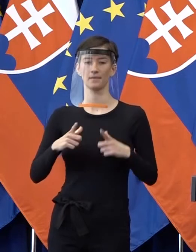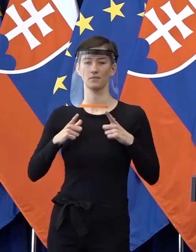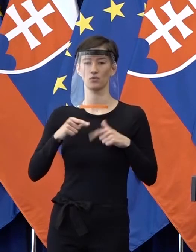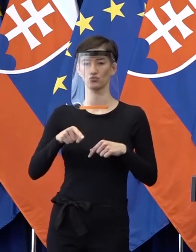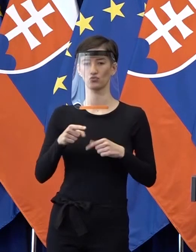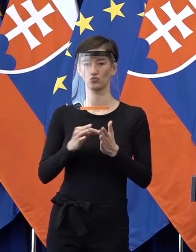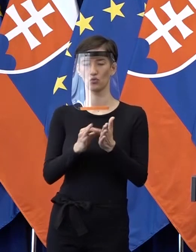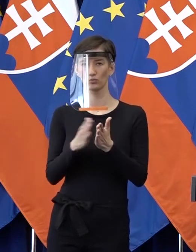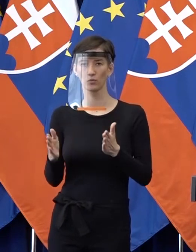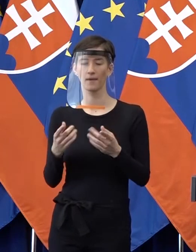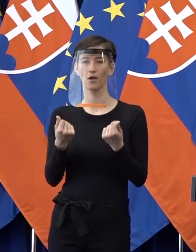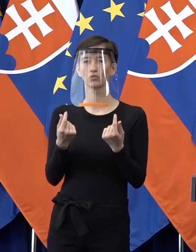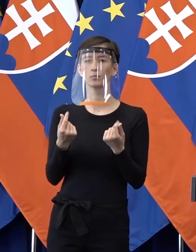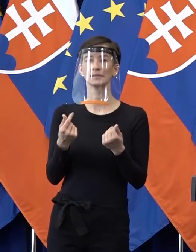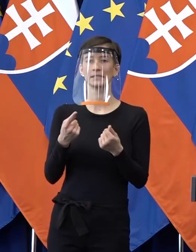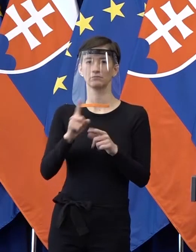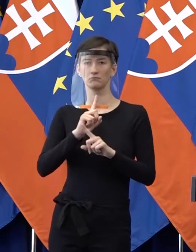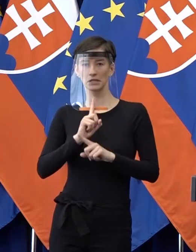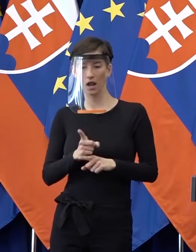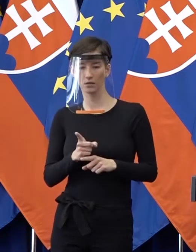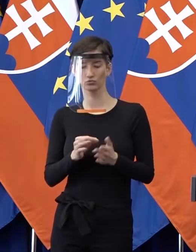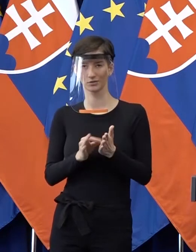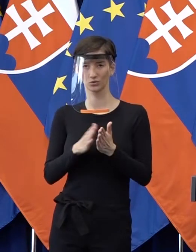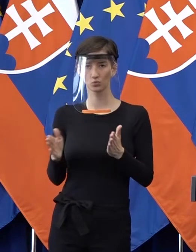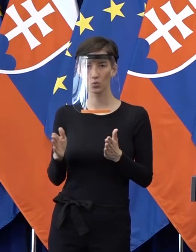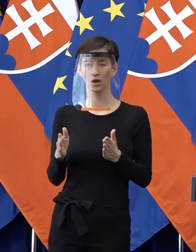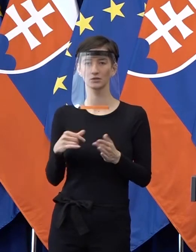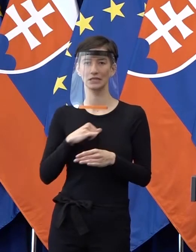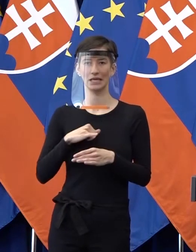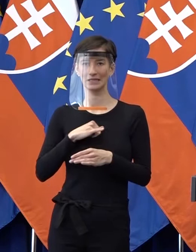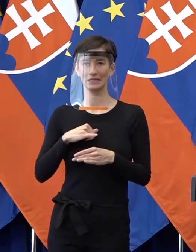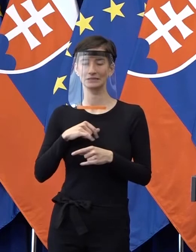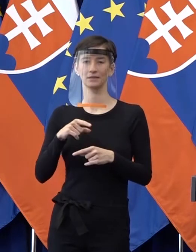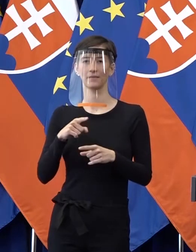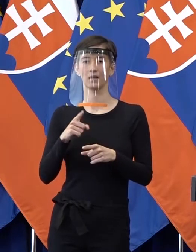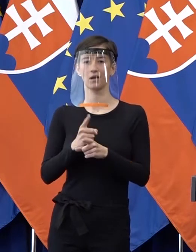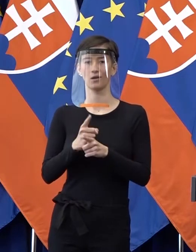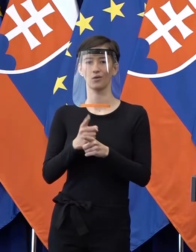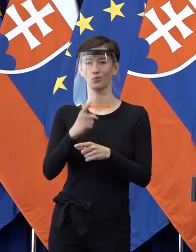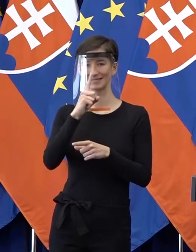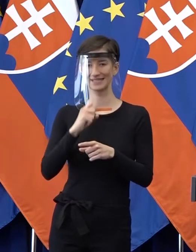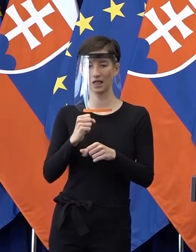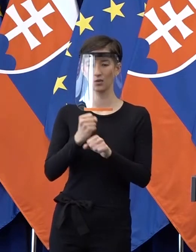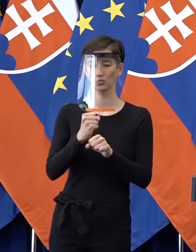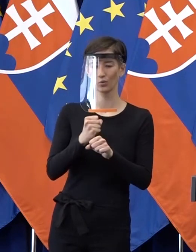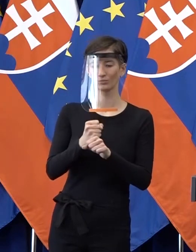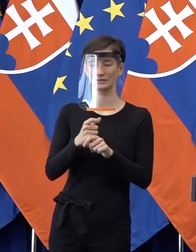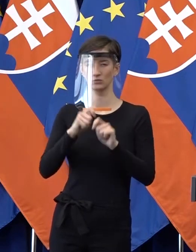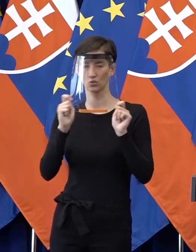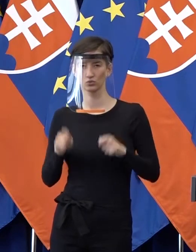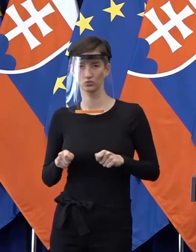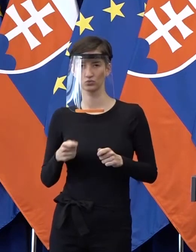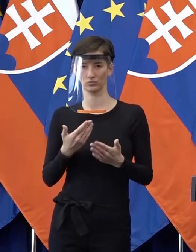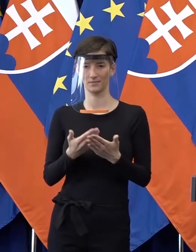ekonomicky čo najlepšie, aby sme sa čo najmenej z tejto hysterie a z tohto strašného stavu dostávali